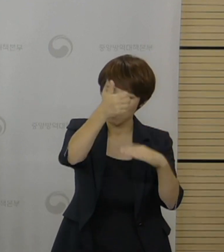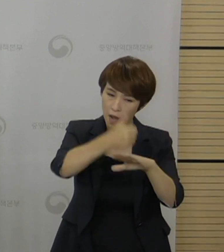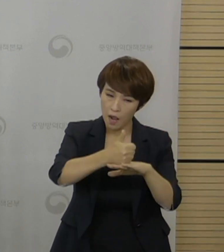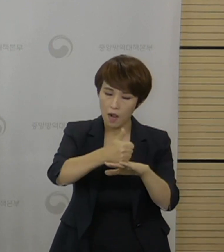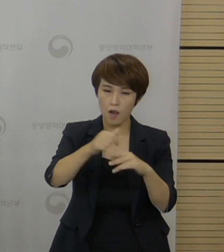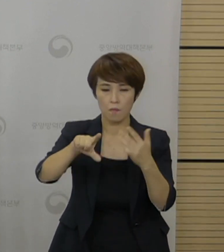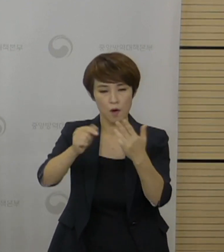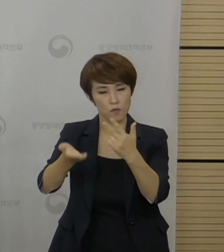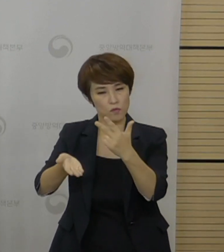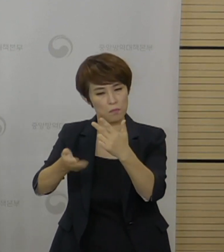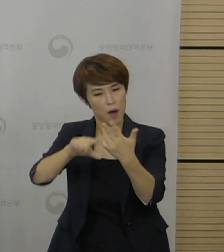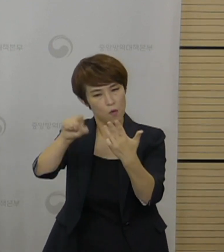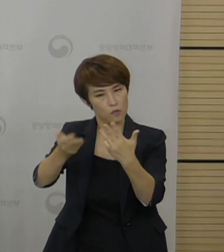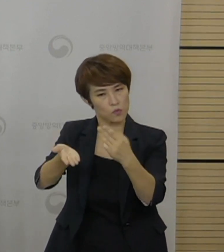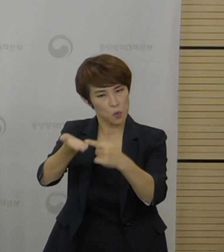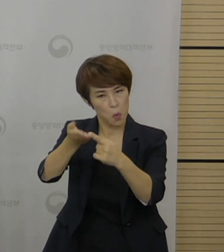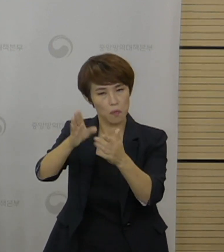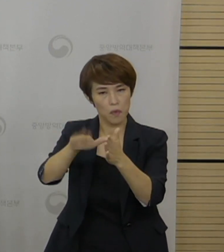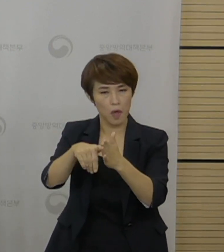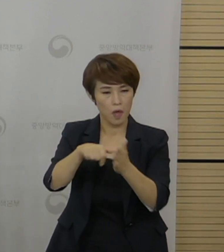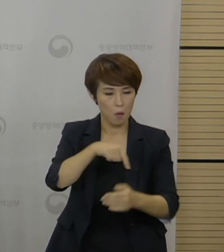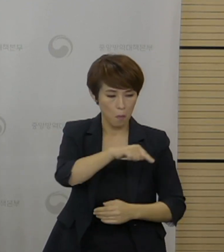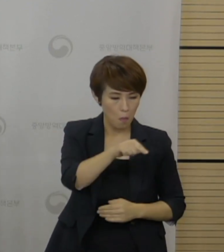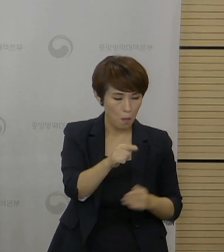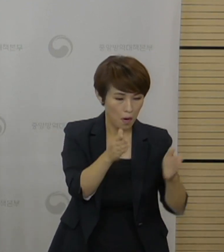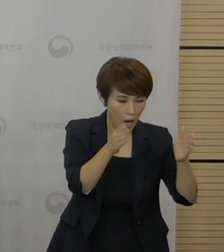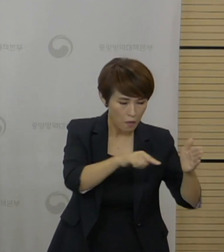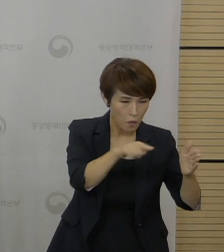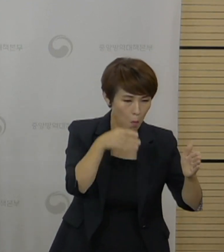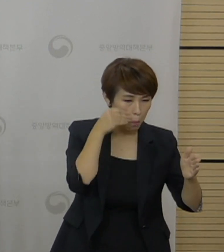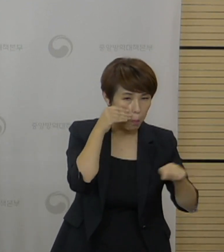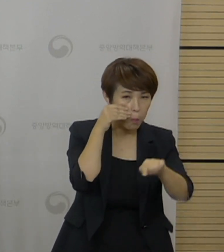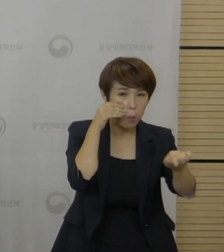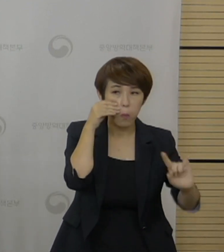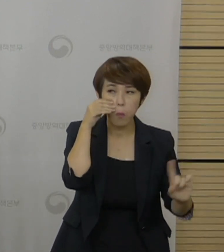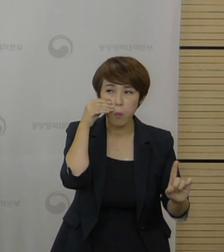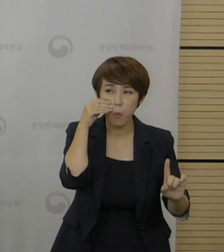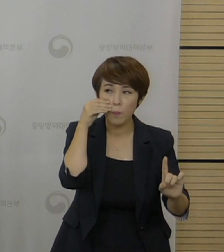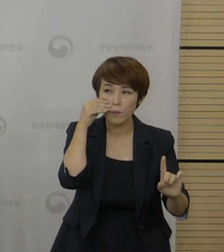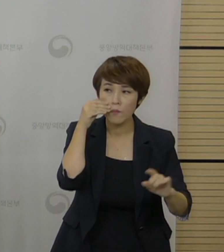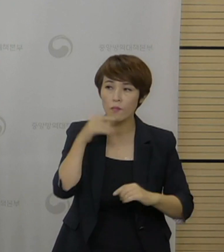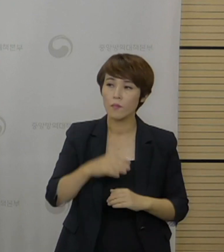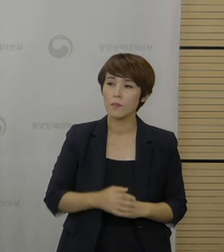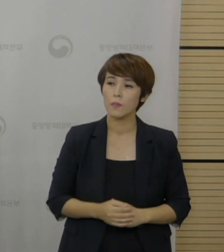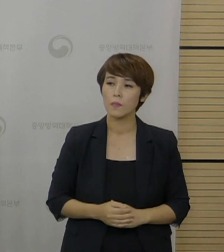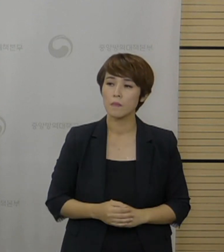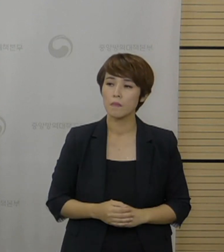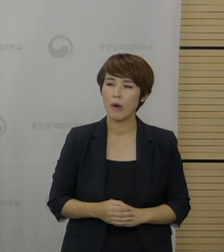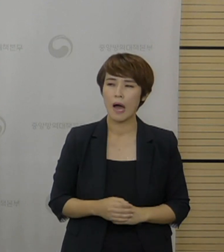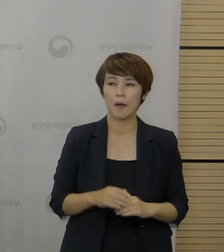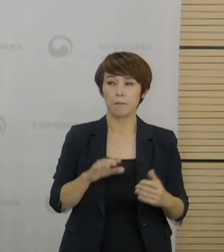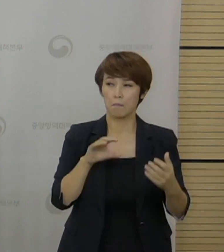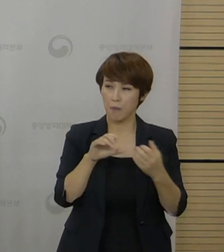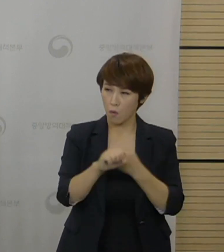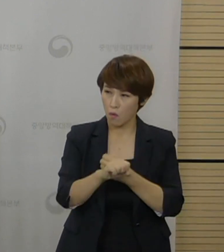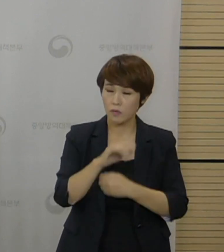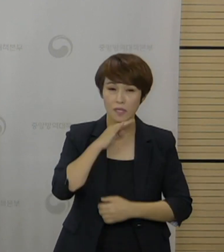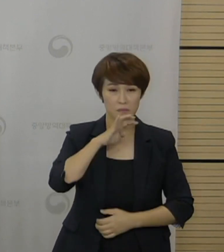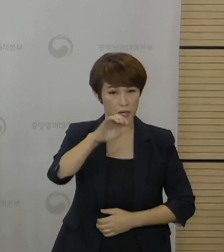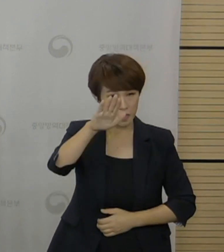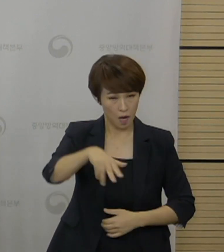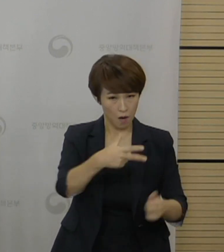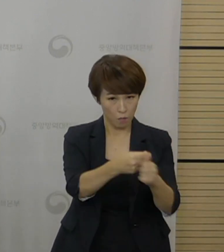기간 공백이 생기는 것인지 아니면 50대 접종 이후에 바로 40대 이하 접종을 이어갈 계획인지 설명해 달라고 했습니다.